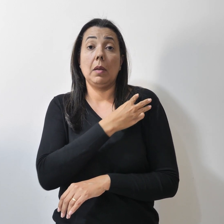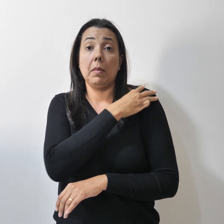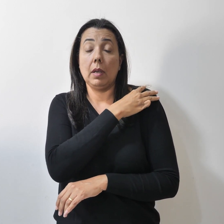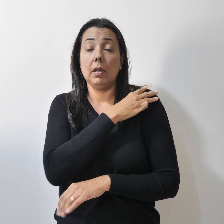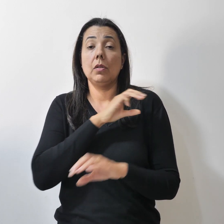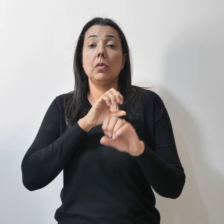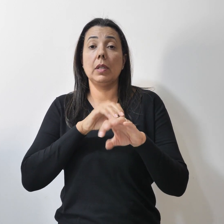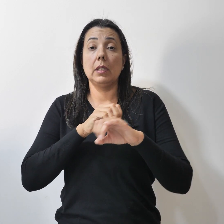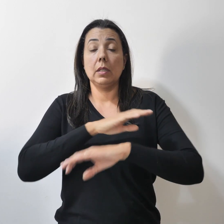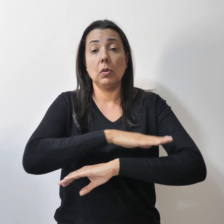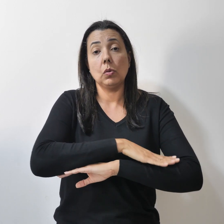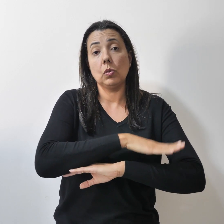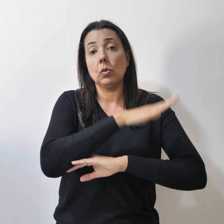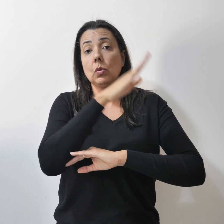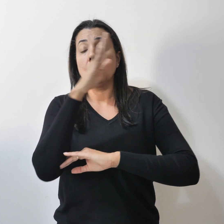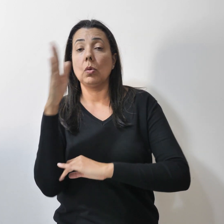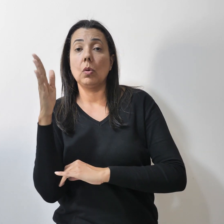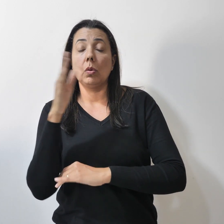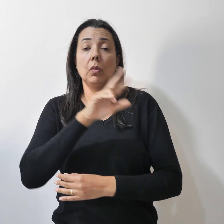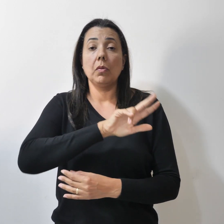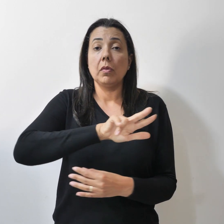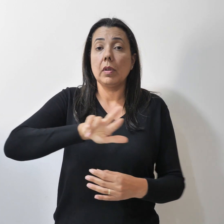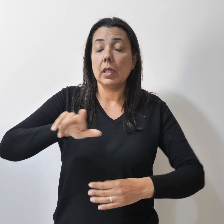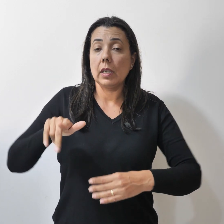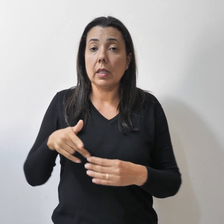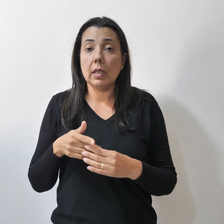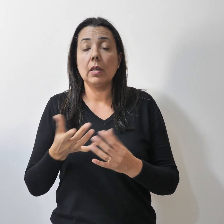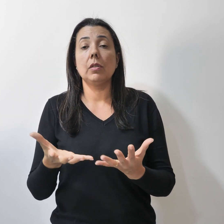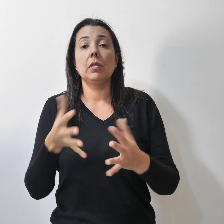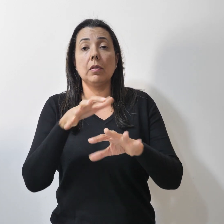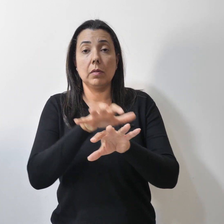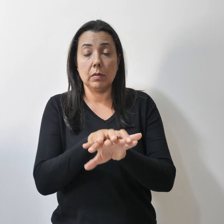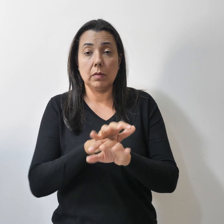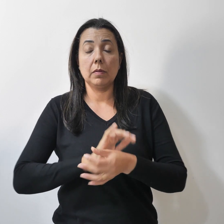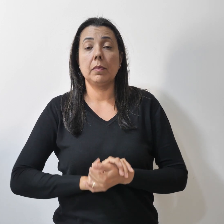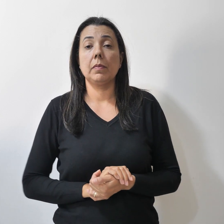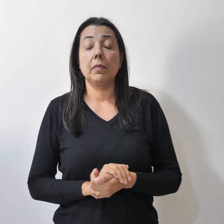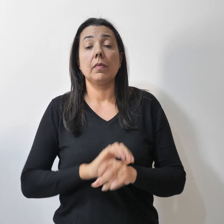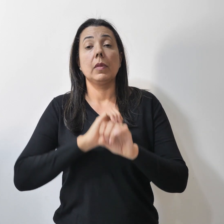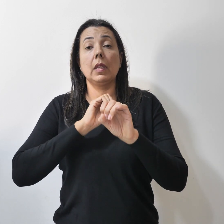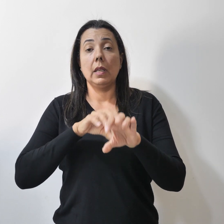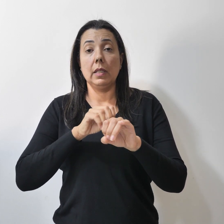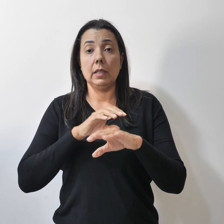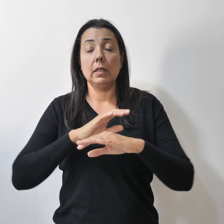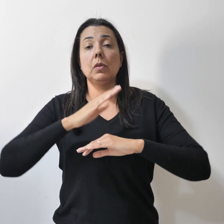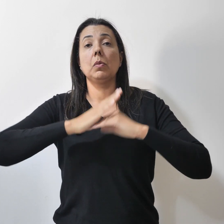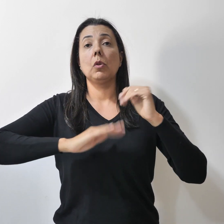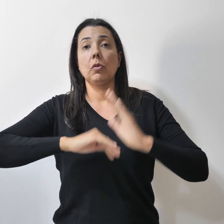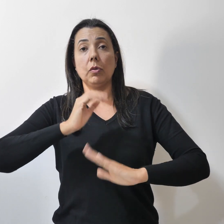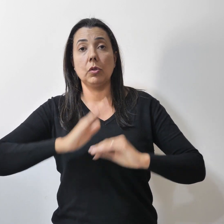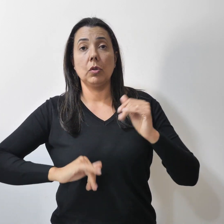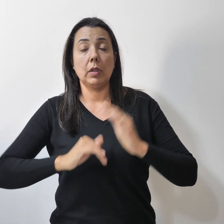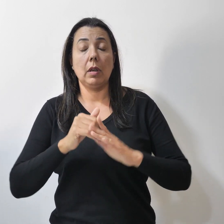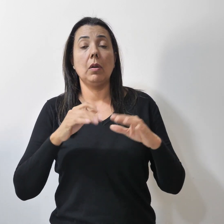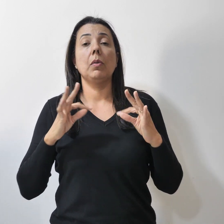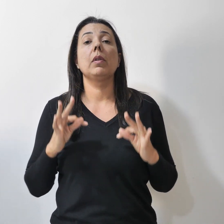integral, diversidade e inclusão, educação profissional e tecnológica,